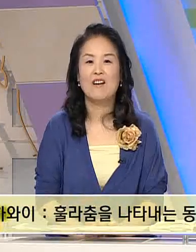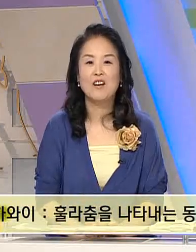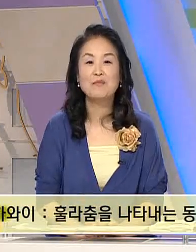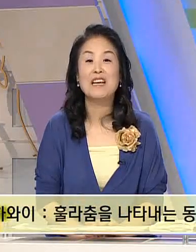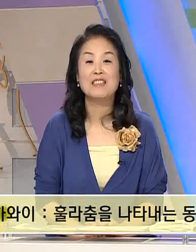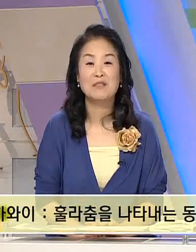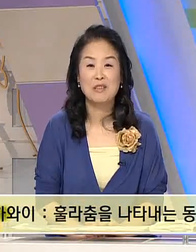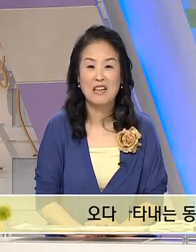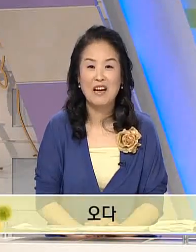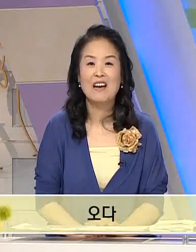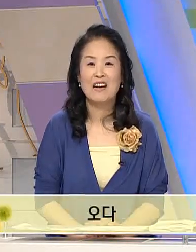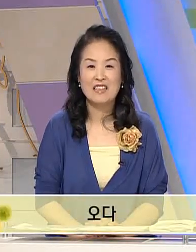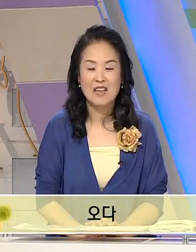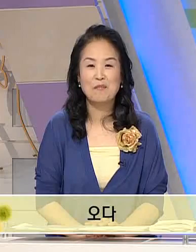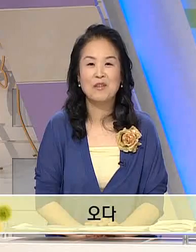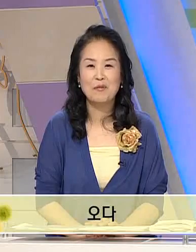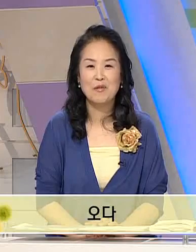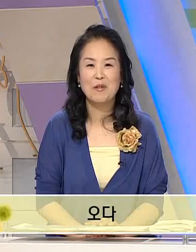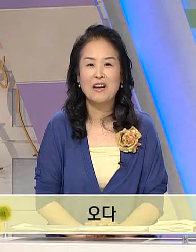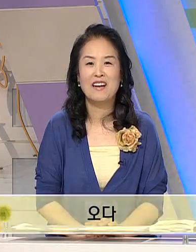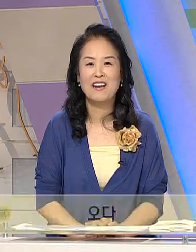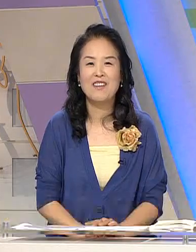어렵지 않습니다. 같이 한 번 해보도록 할까요?